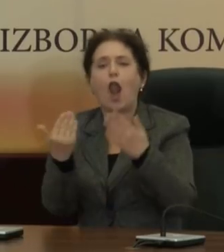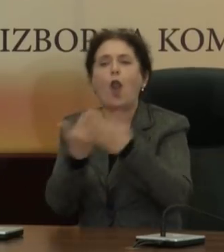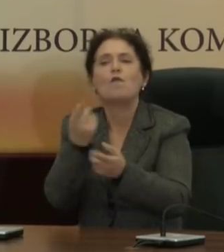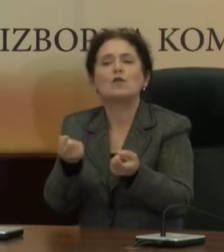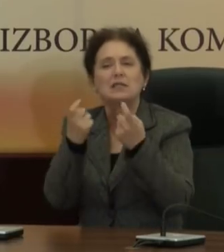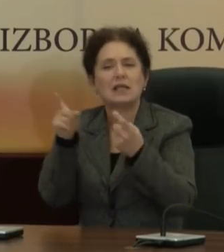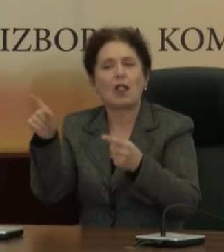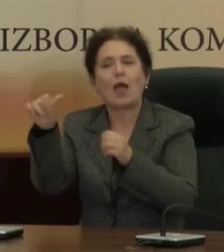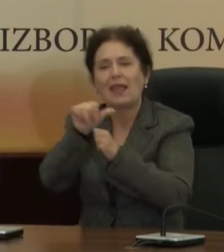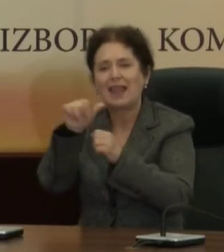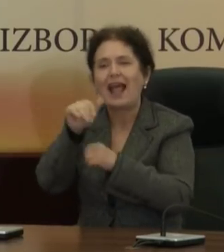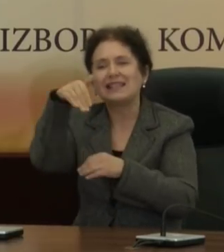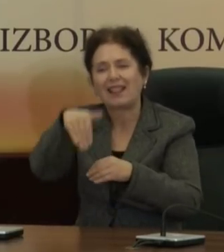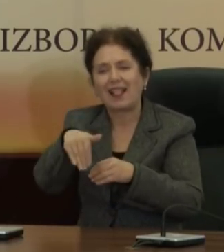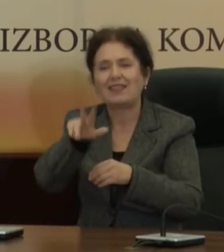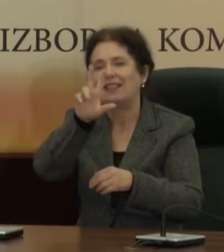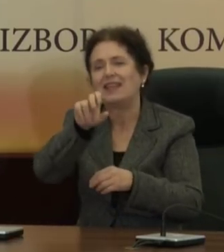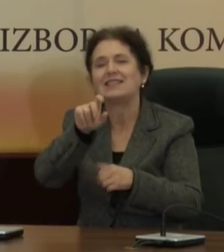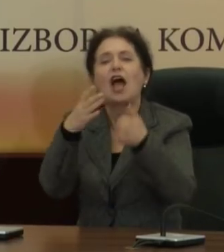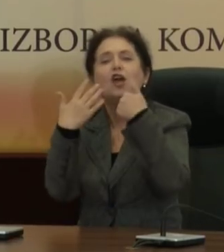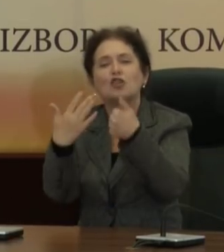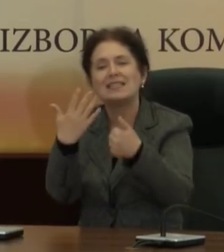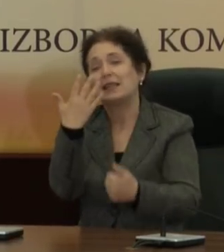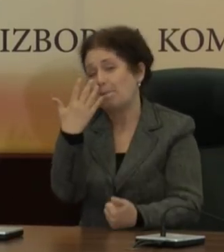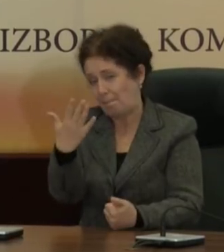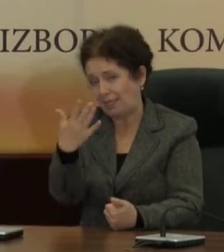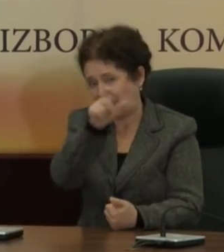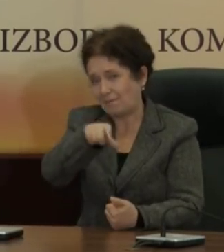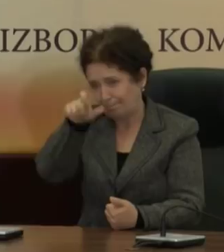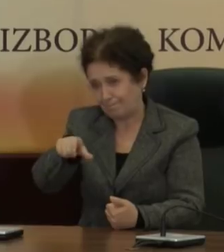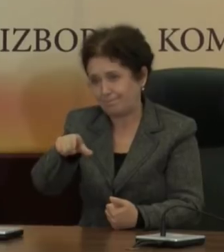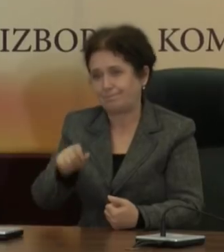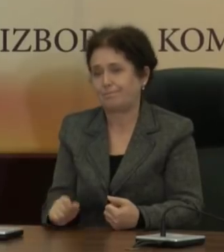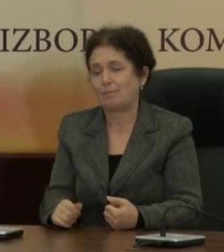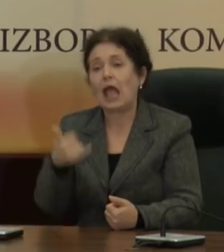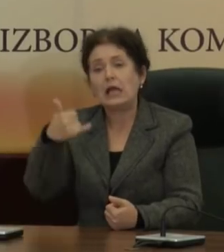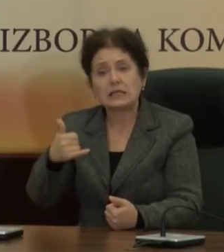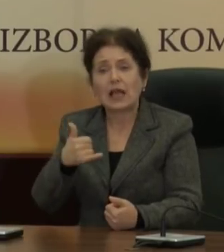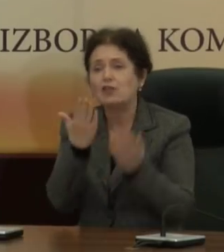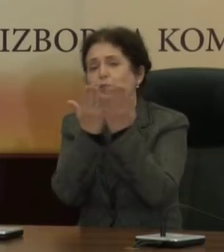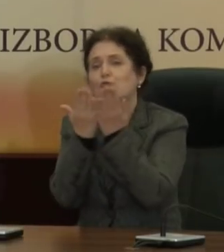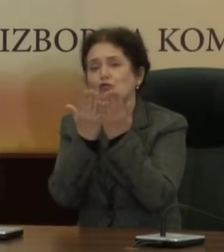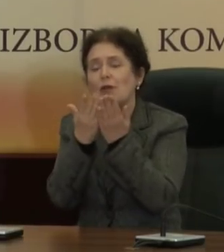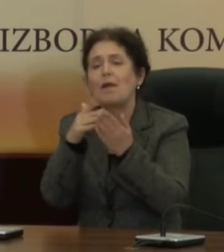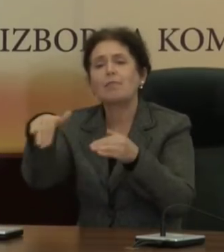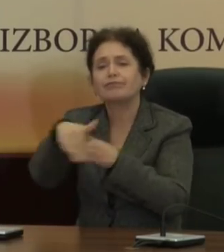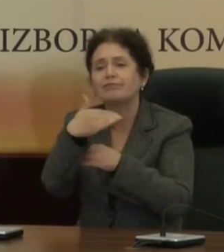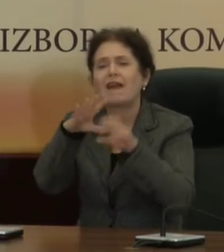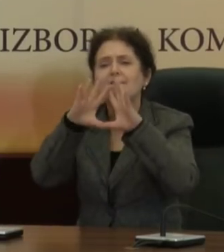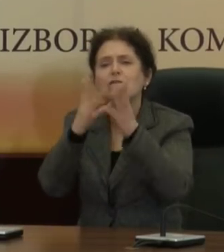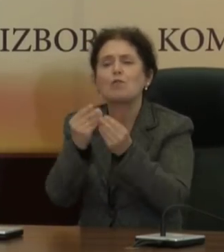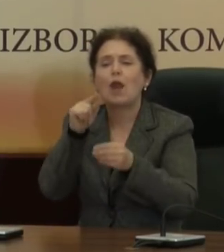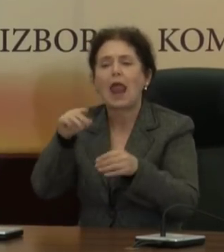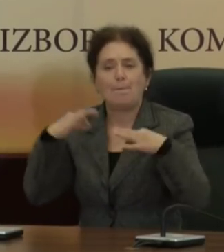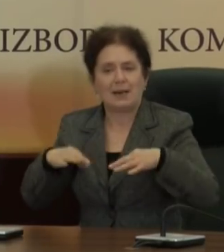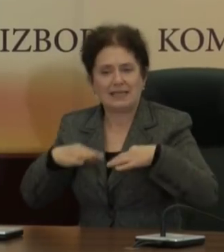Ново Село 11.365. Сега ќе прочитаме излезността на